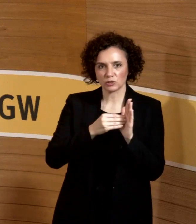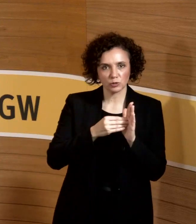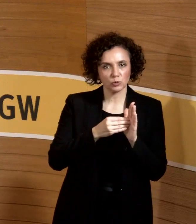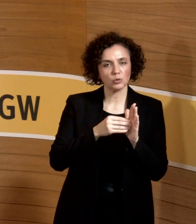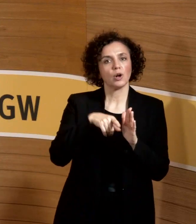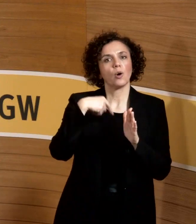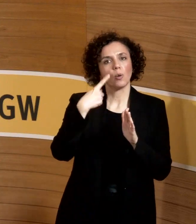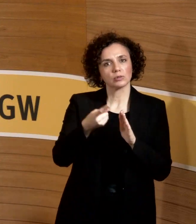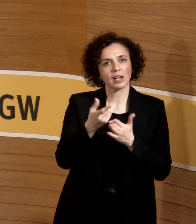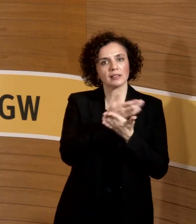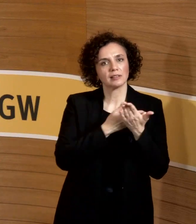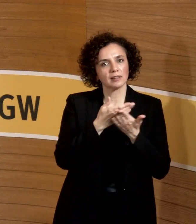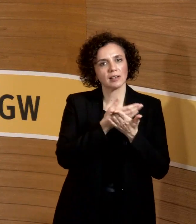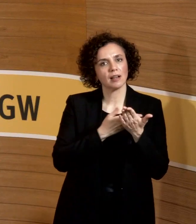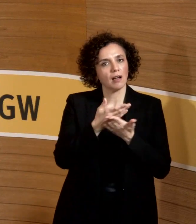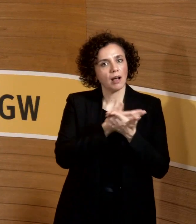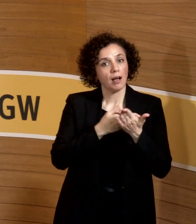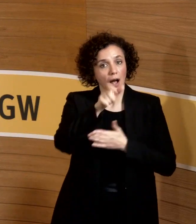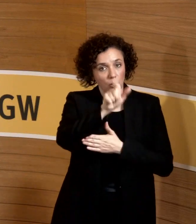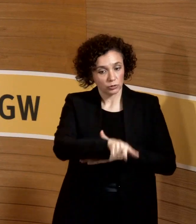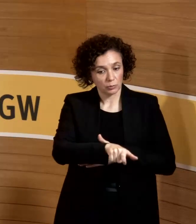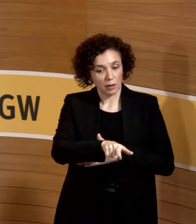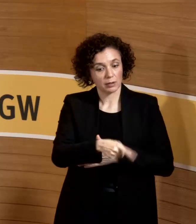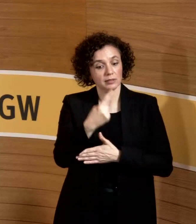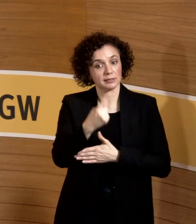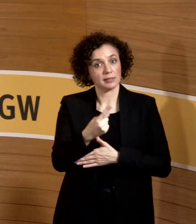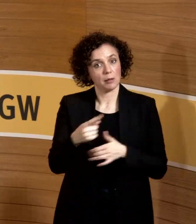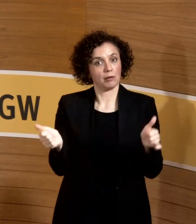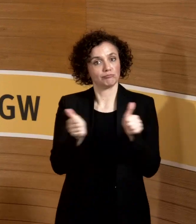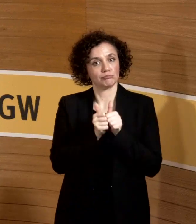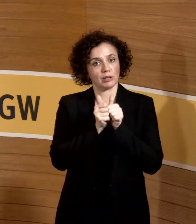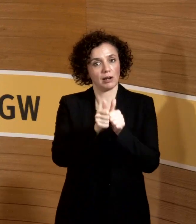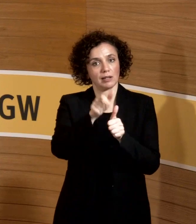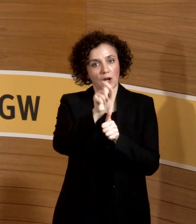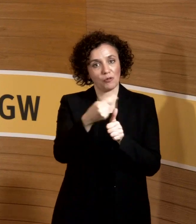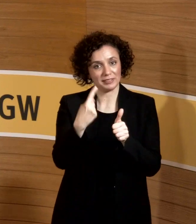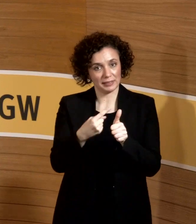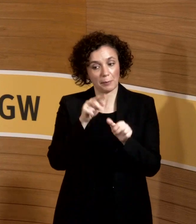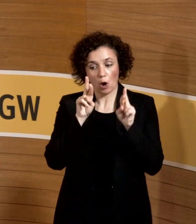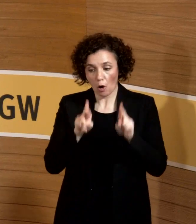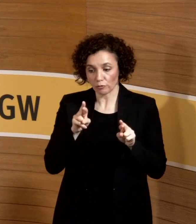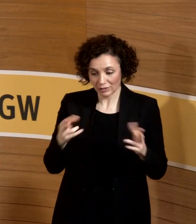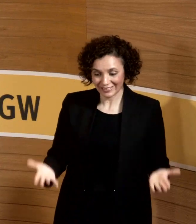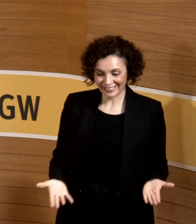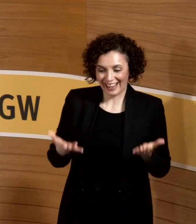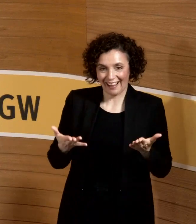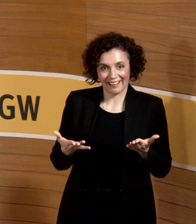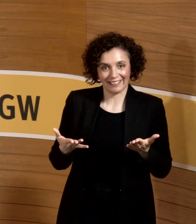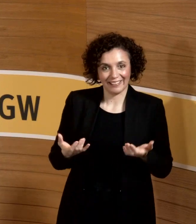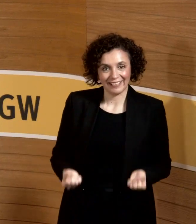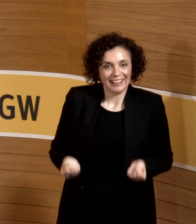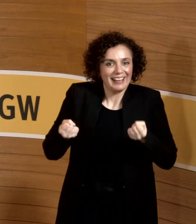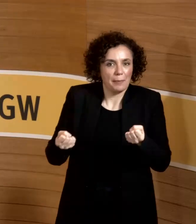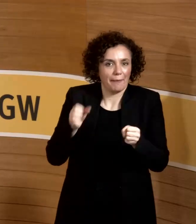Schülerin begleiten kann. Die Schülerin macht dann das Heben und Tragen, mit Hilfsmitteln hoffentlich. Und die Schwangere halt nicht